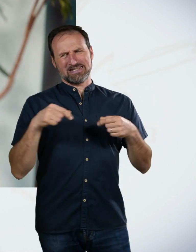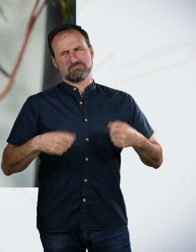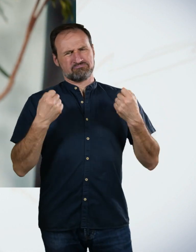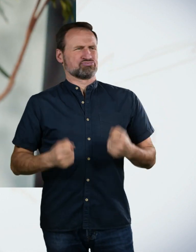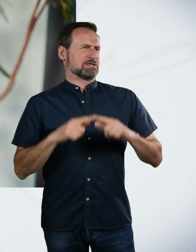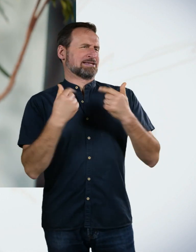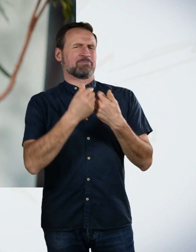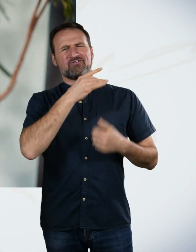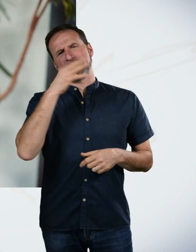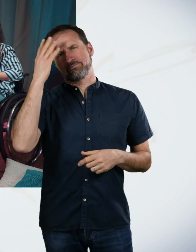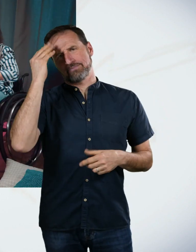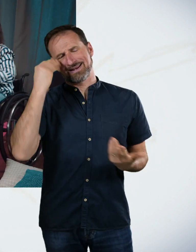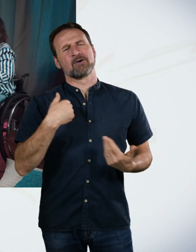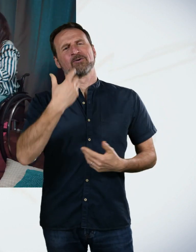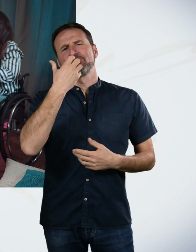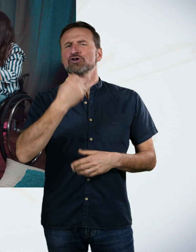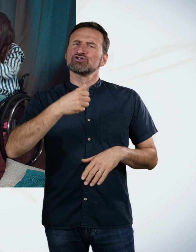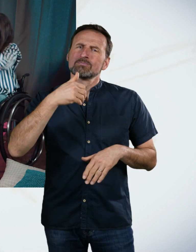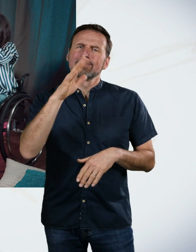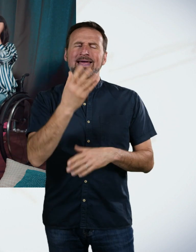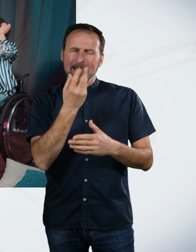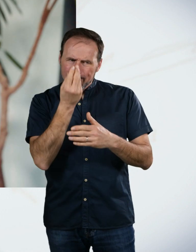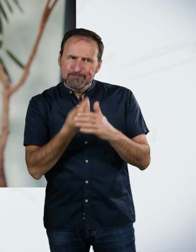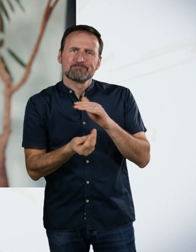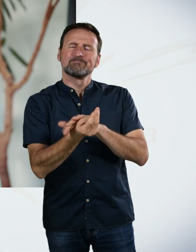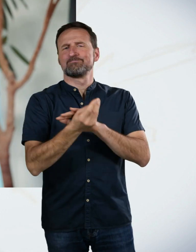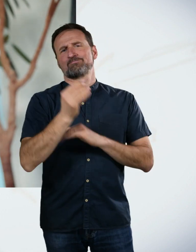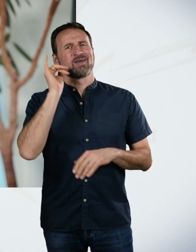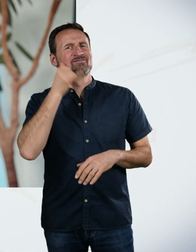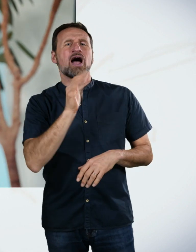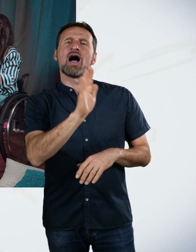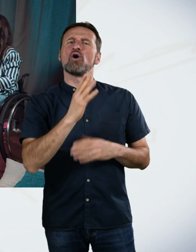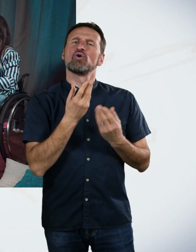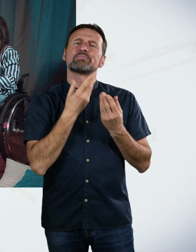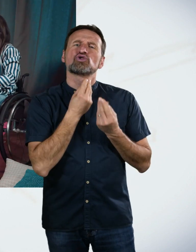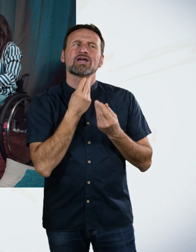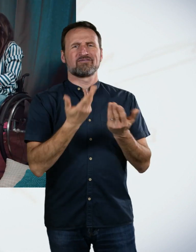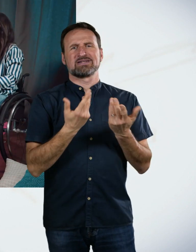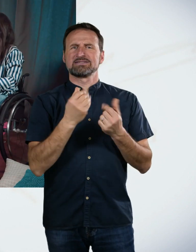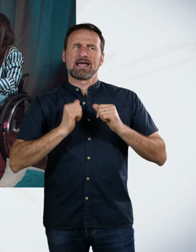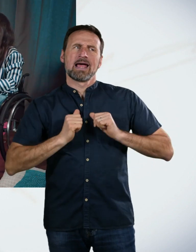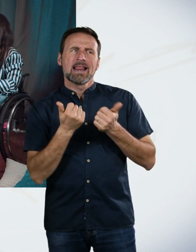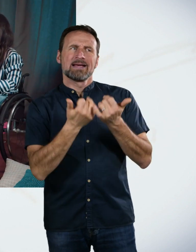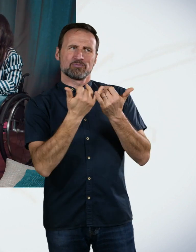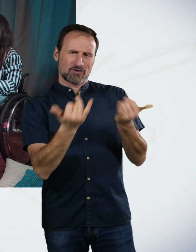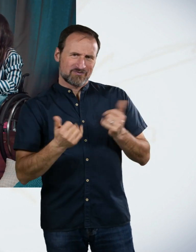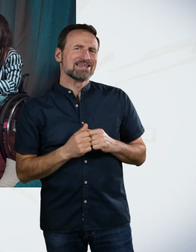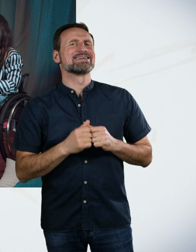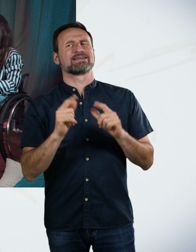Frauen und auch die, ja, Erlebnisse, die sie so haben, einfühlen können. Zumindest ein Großteil des Teams. Du kanntest ja eh schon raus.